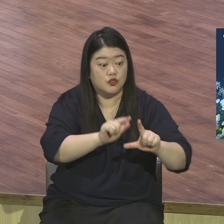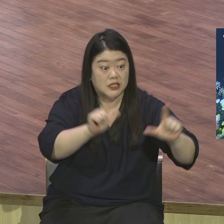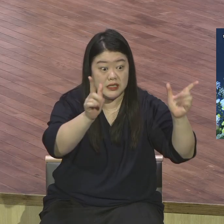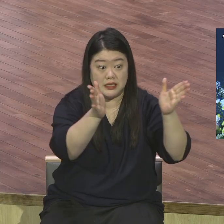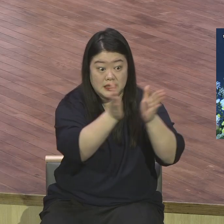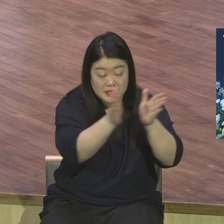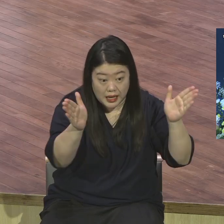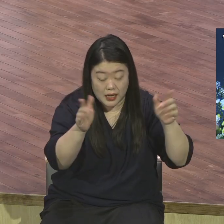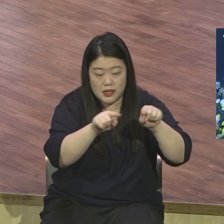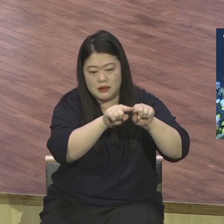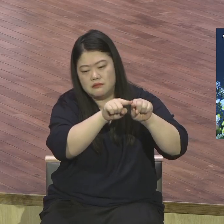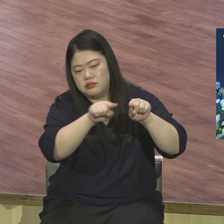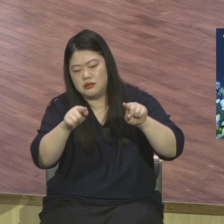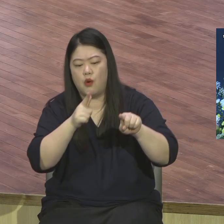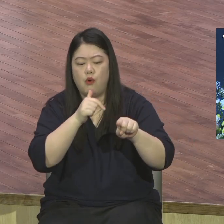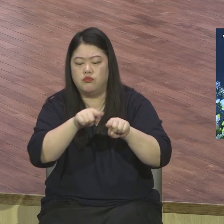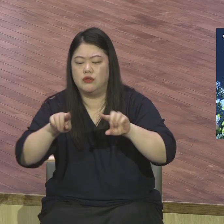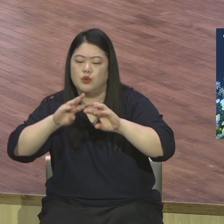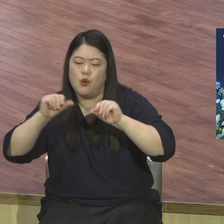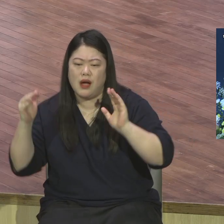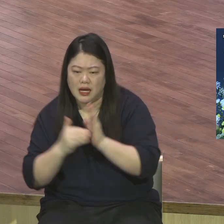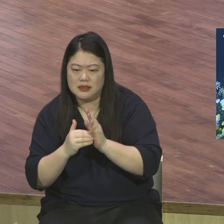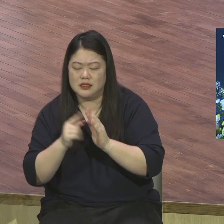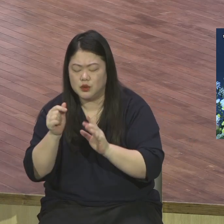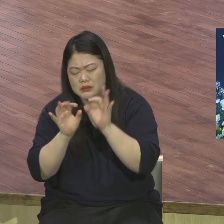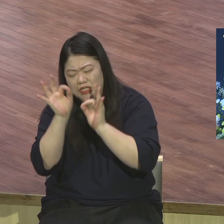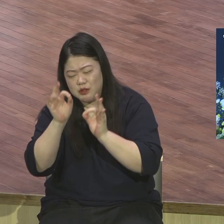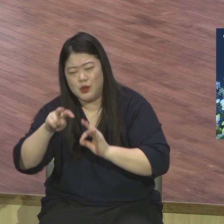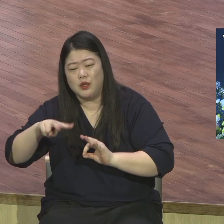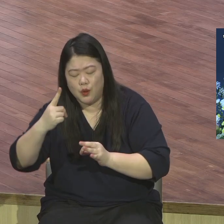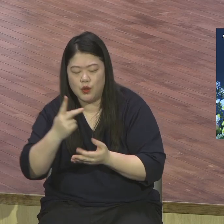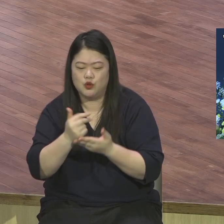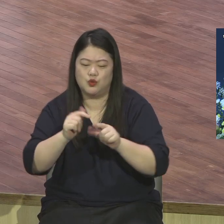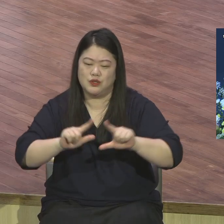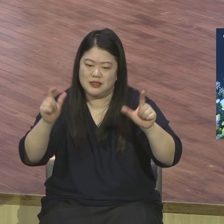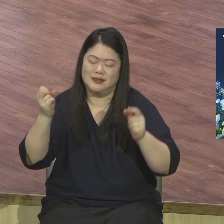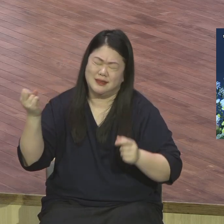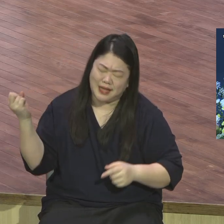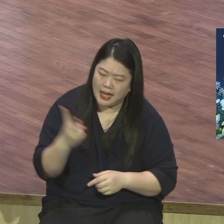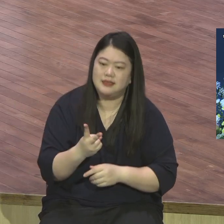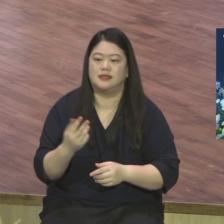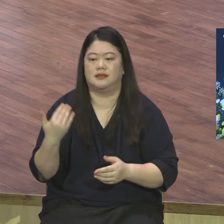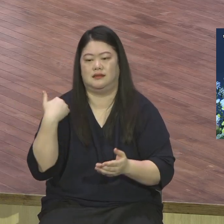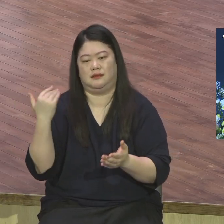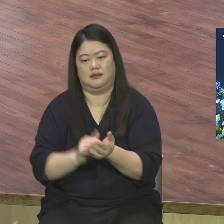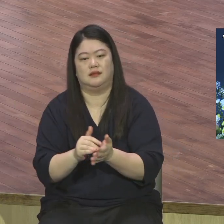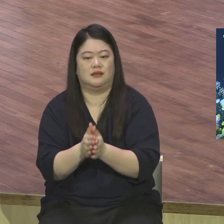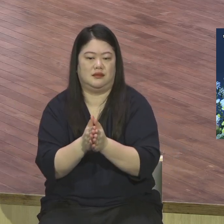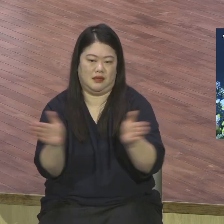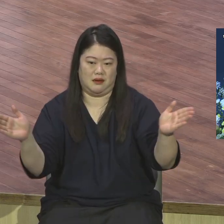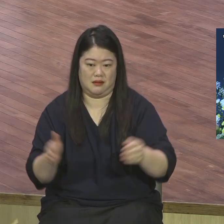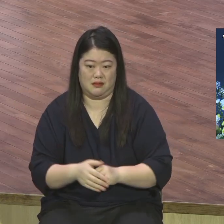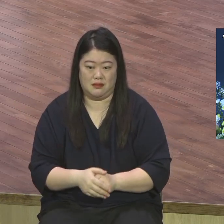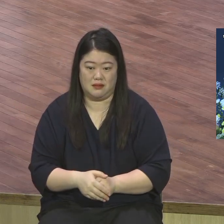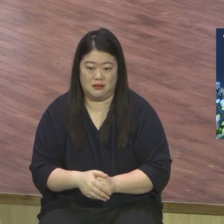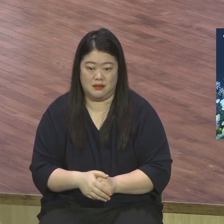이제부터 하나님의 말씀 내 삶의 주장이 내가 아니라 말씀이 이끄는 삶을 살겠다